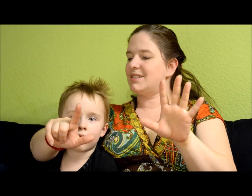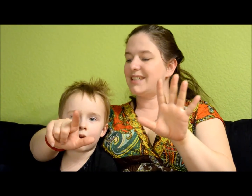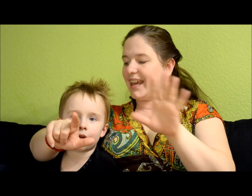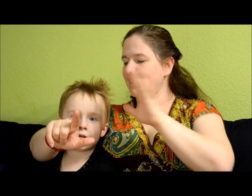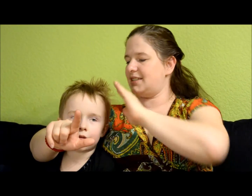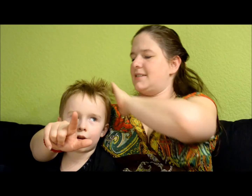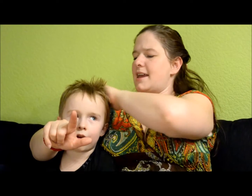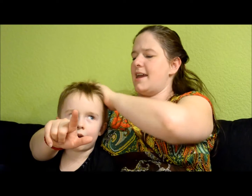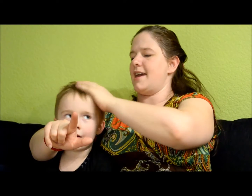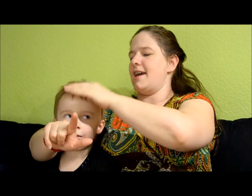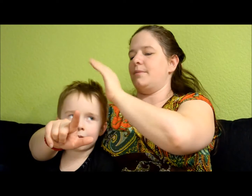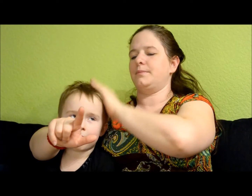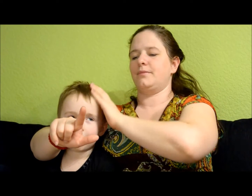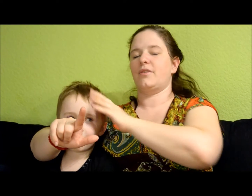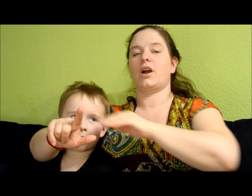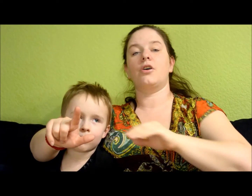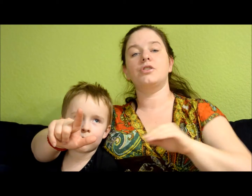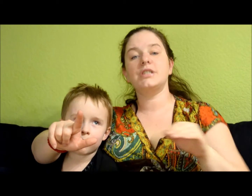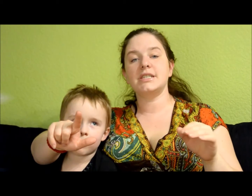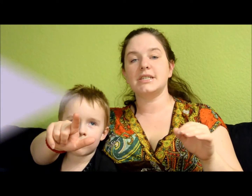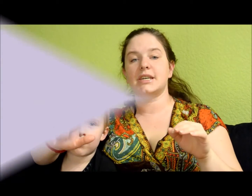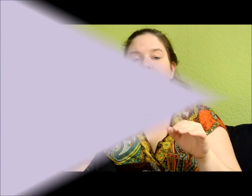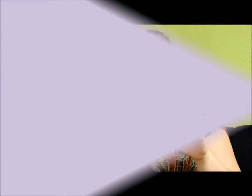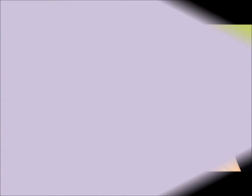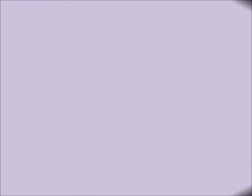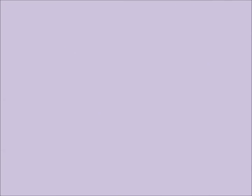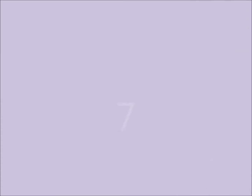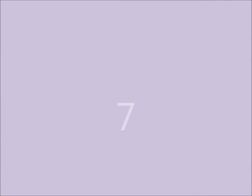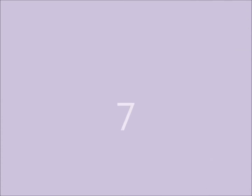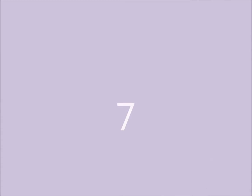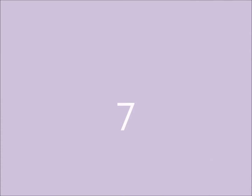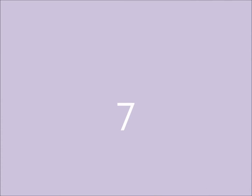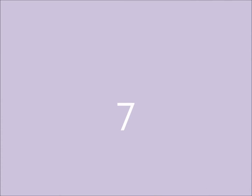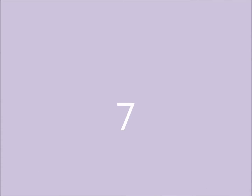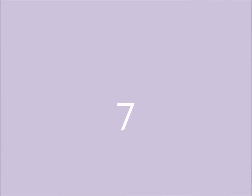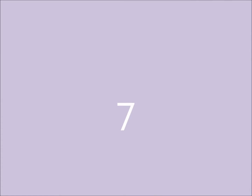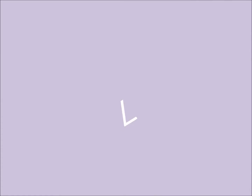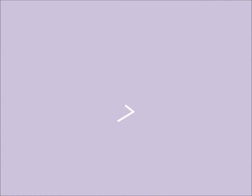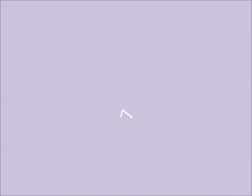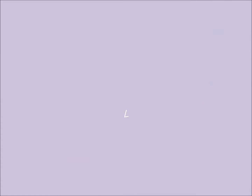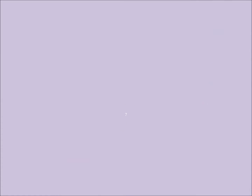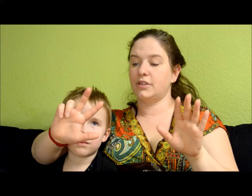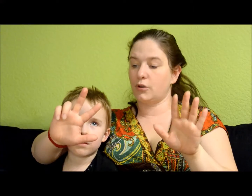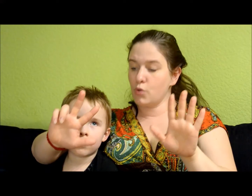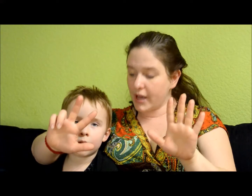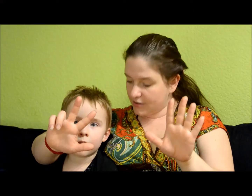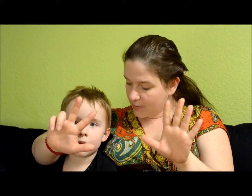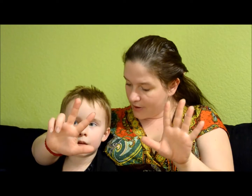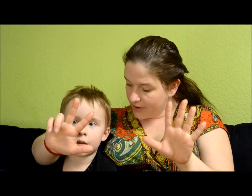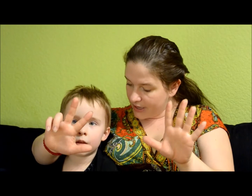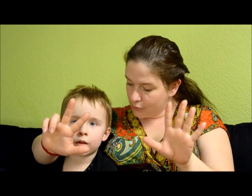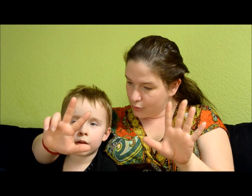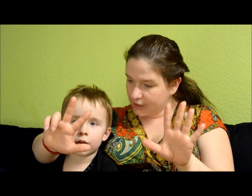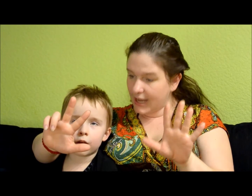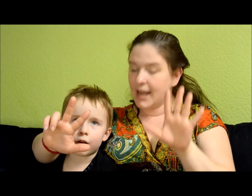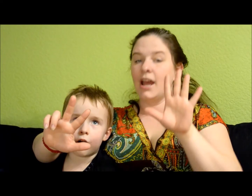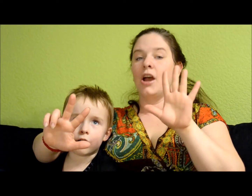Seitse! Väga õige! Ja kui ma võtan ühe sõrme veel juurde! Kaks!